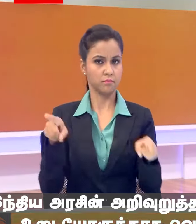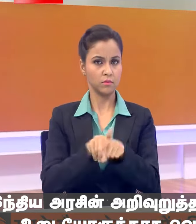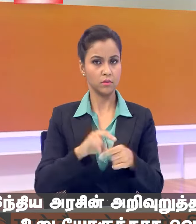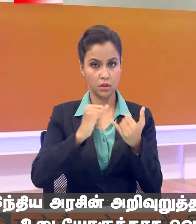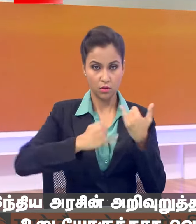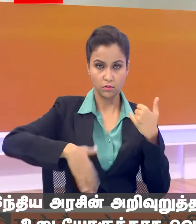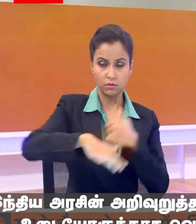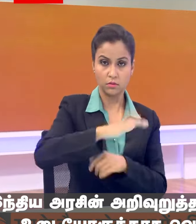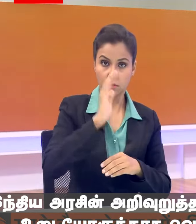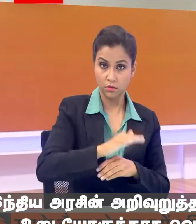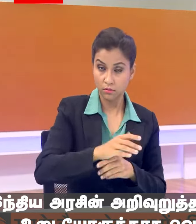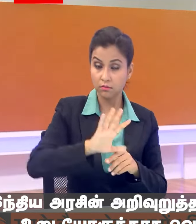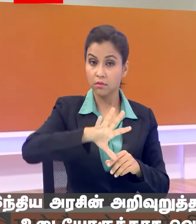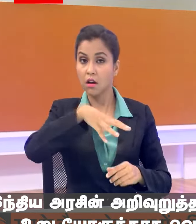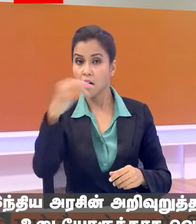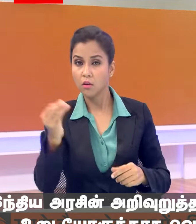बाहर आकर